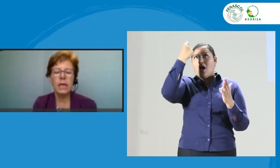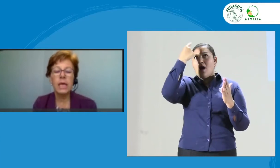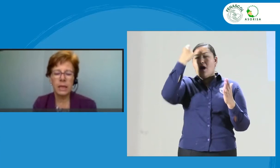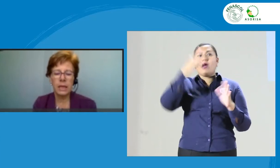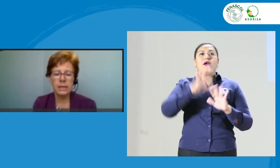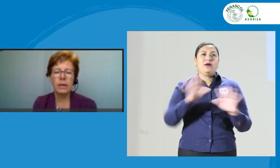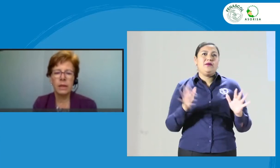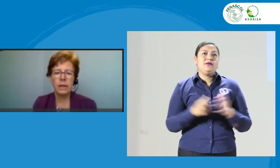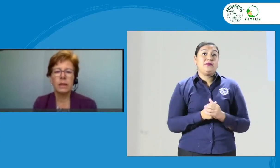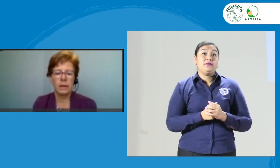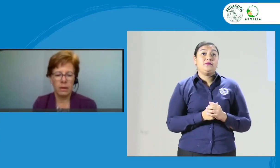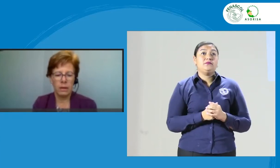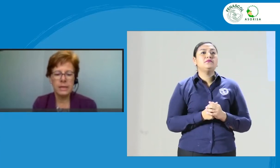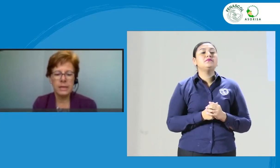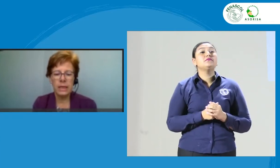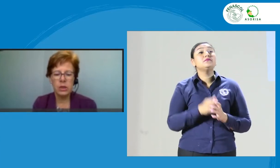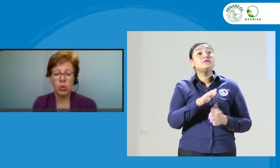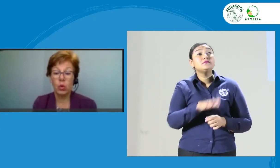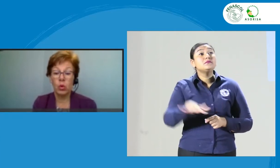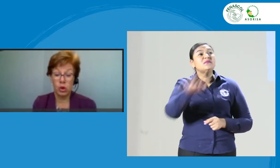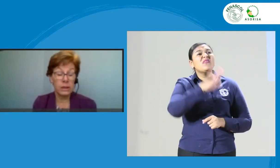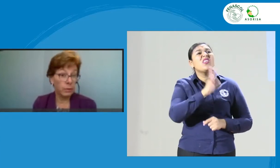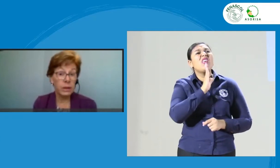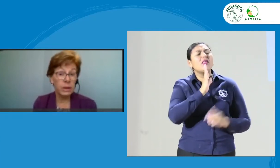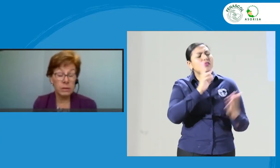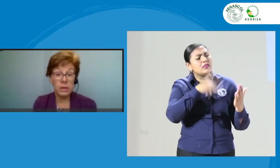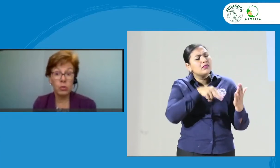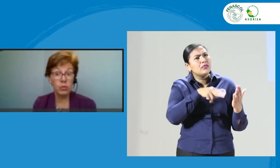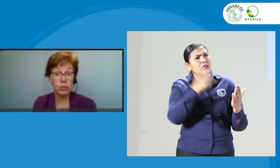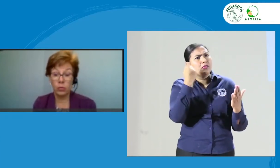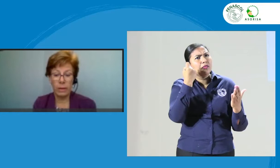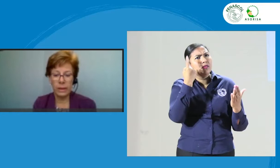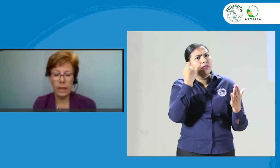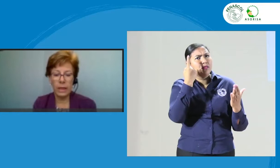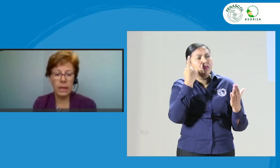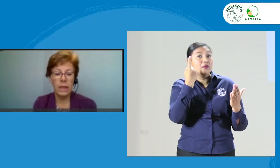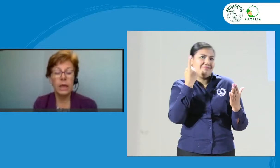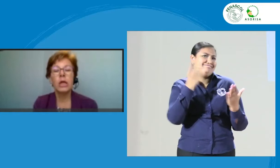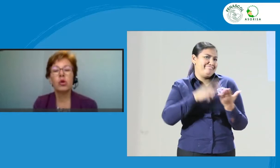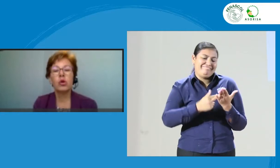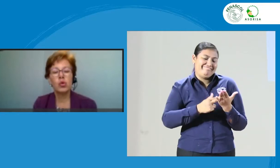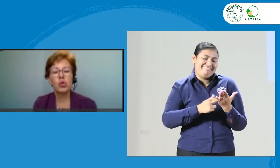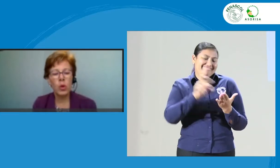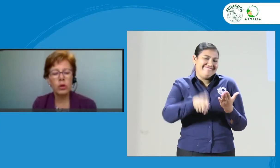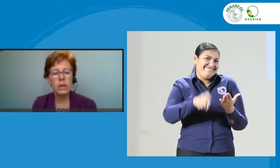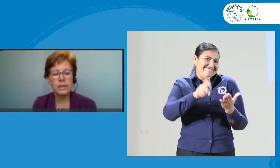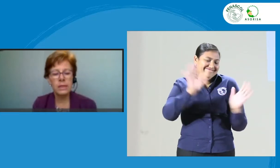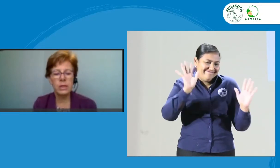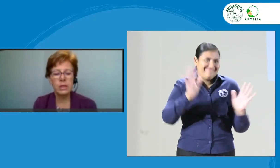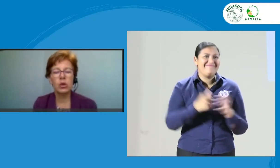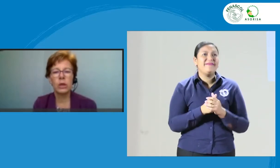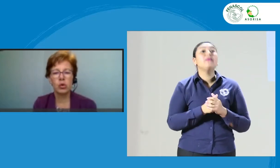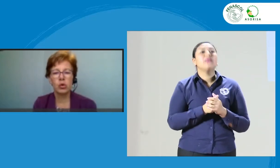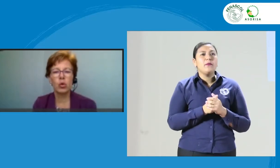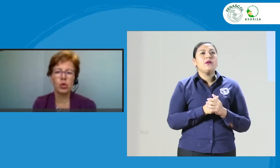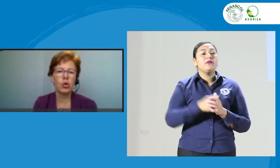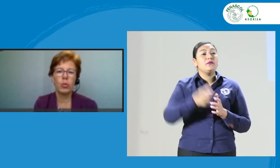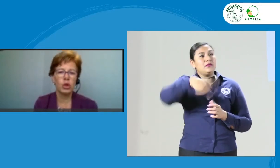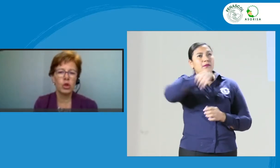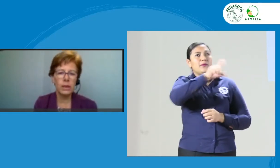quiénes deben hacer esto? Los intérpretes mismos, fundamental. Y los usuarios del servicio, tanto sordos como oyentes,